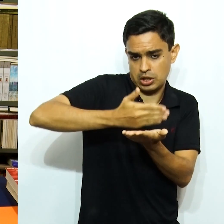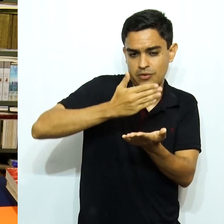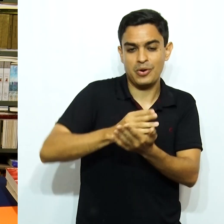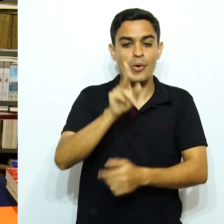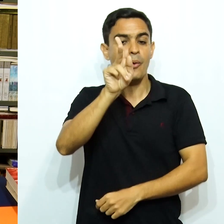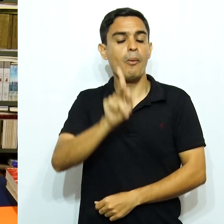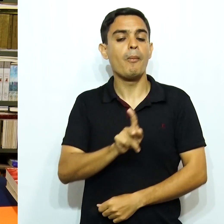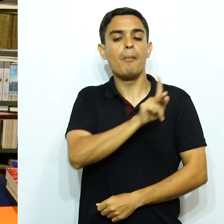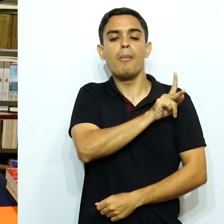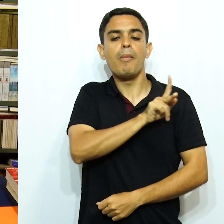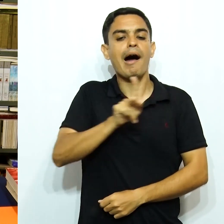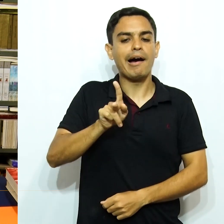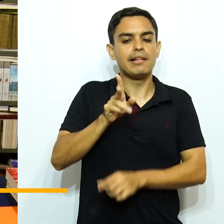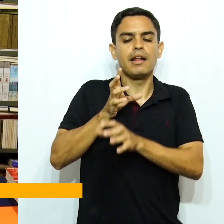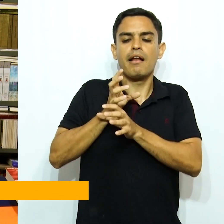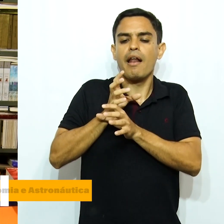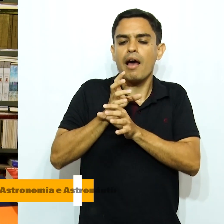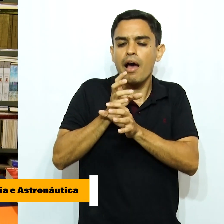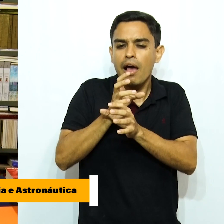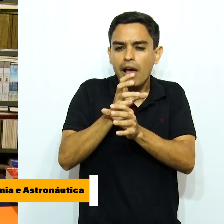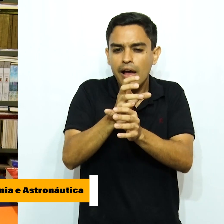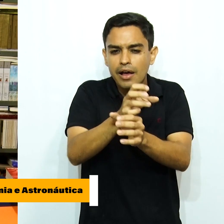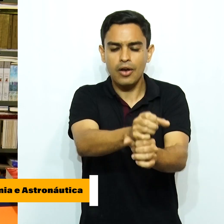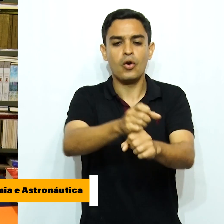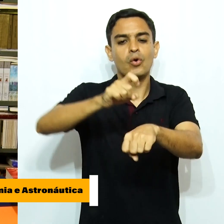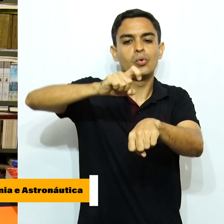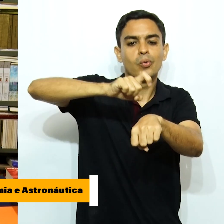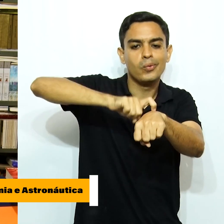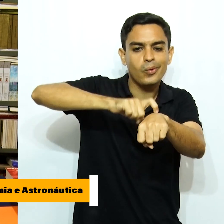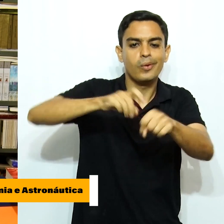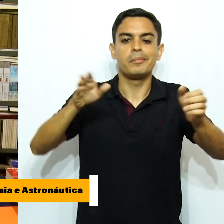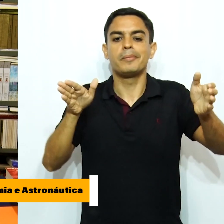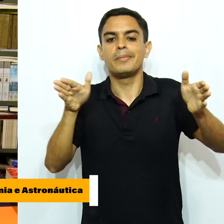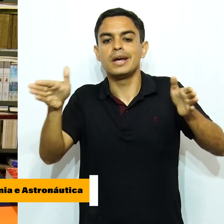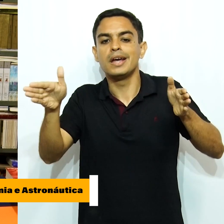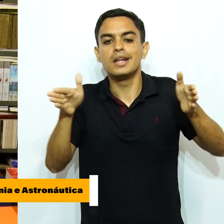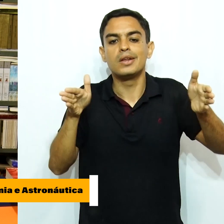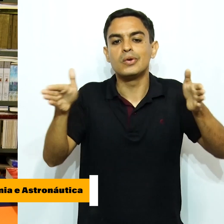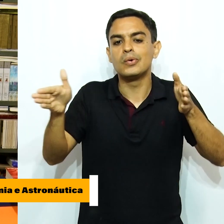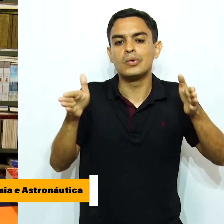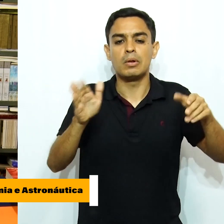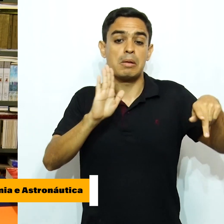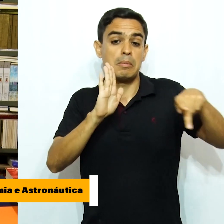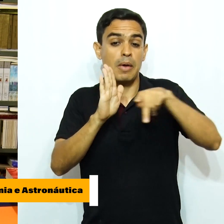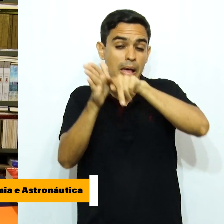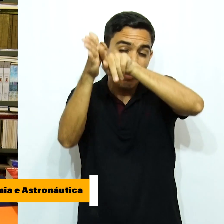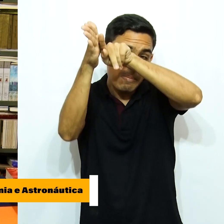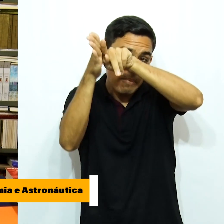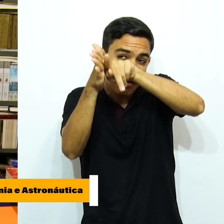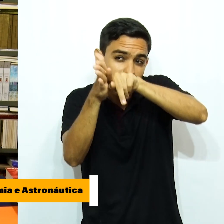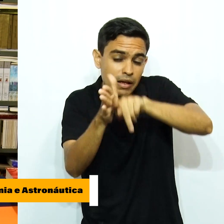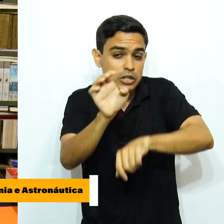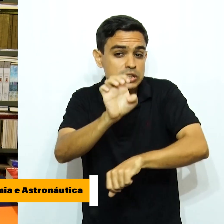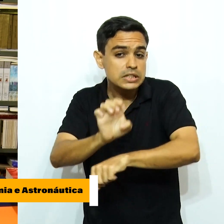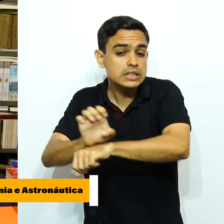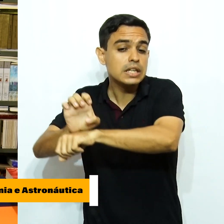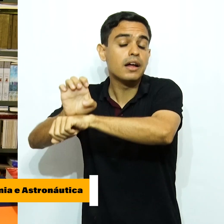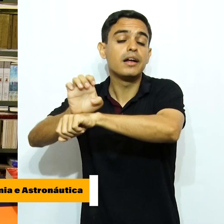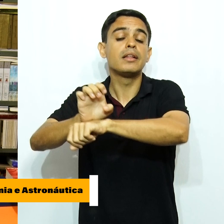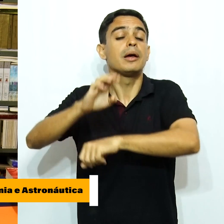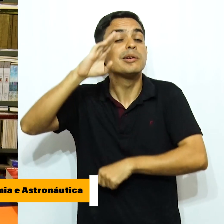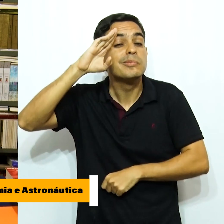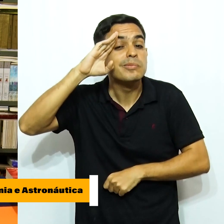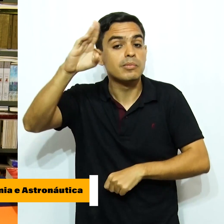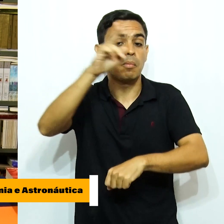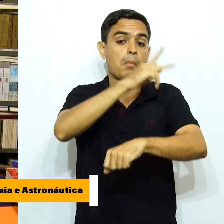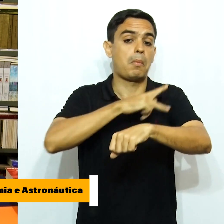o padre reúne aí tudo o quanto ele pôde colher, naquela hora do que estava sendo pesquisado, nos Estados Unidos principalmente,